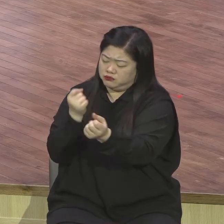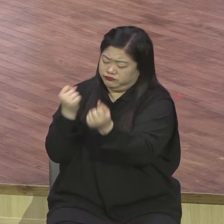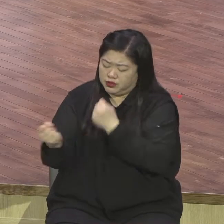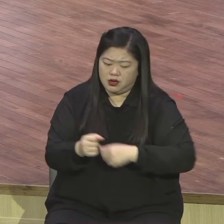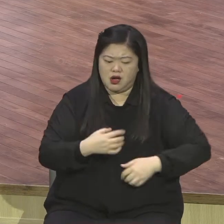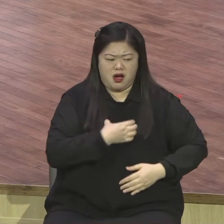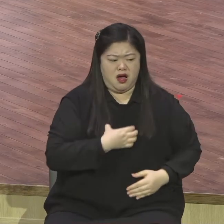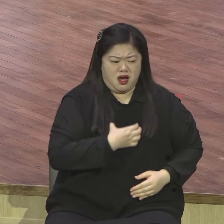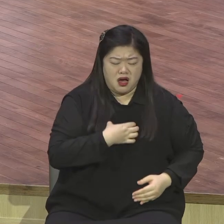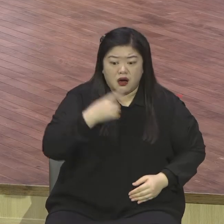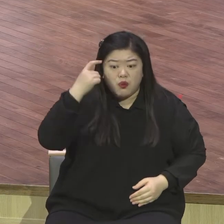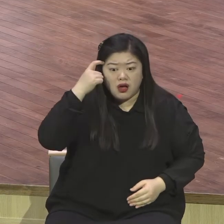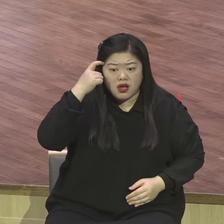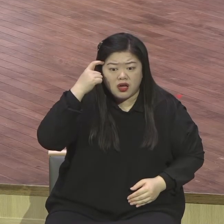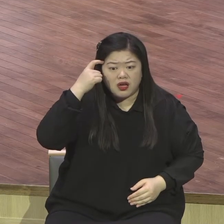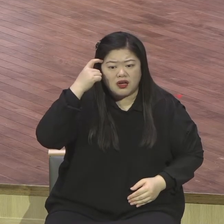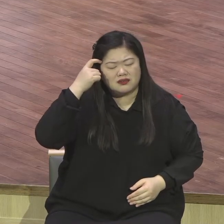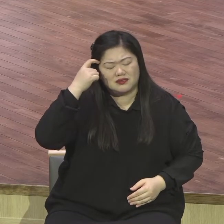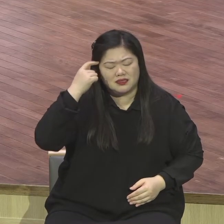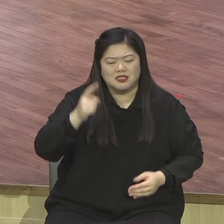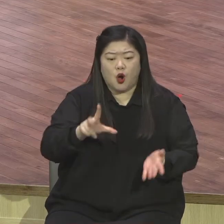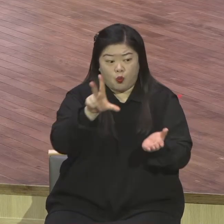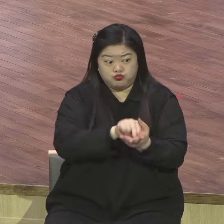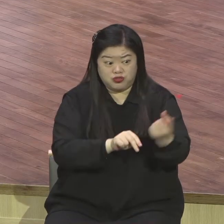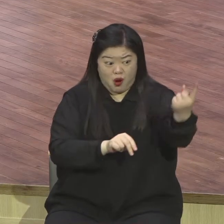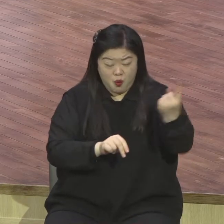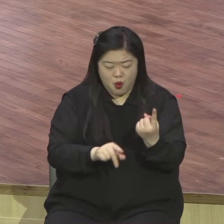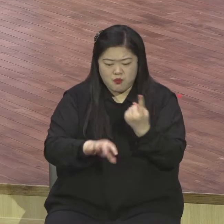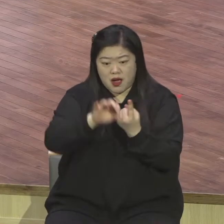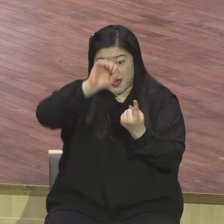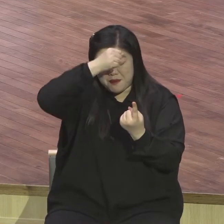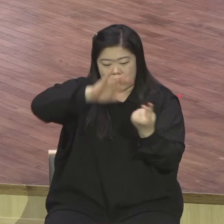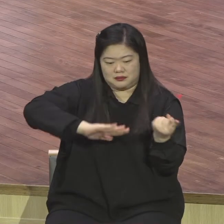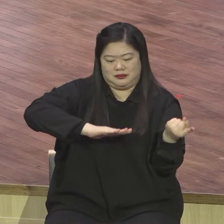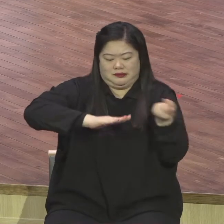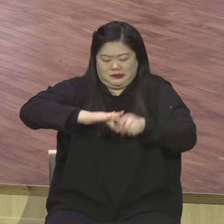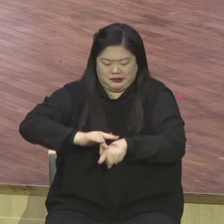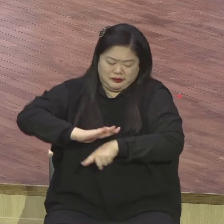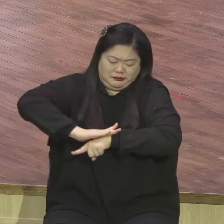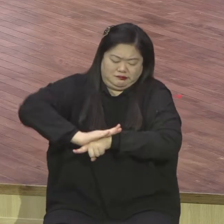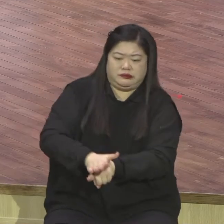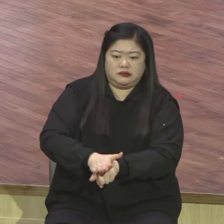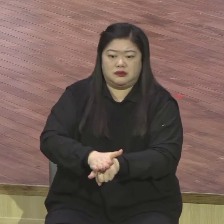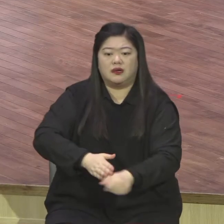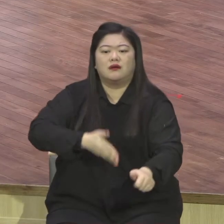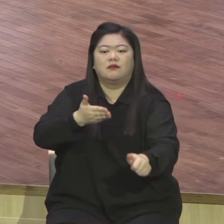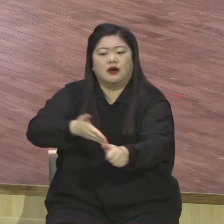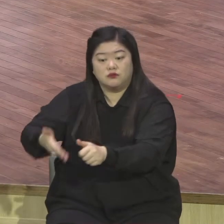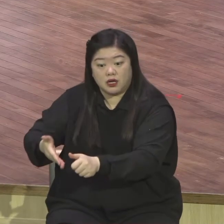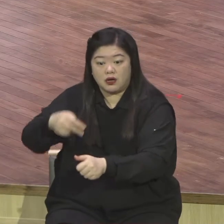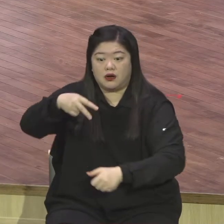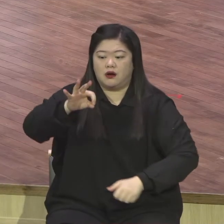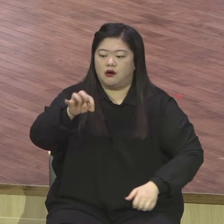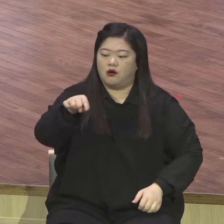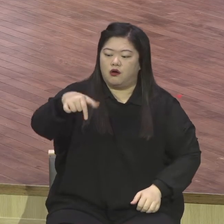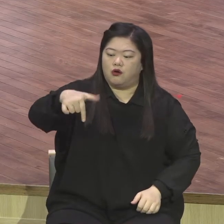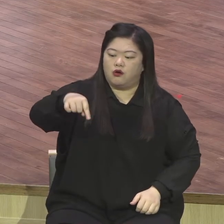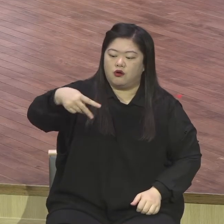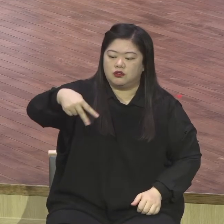발 밑으로 내려서 밟아버리시기 바란다 성 어거스틴의 말이 염려와 걱정을 발 밑으로